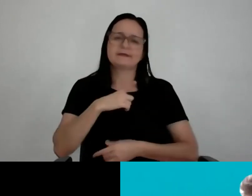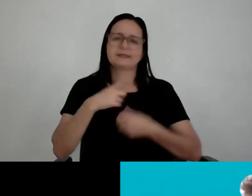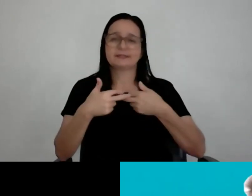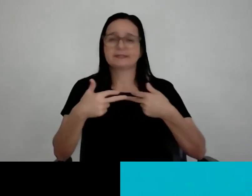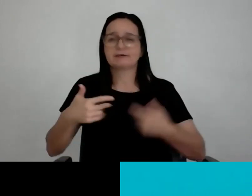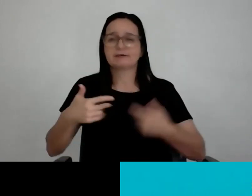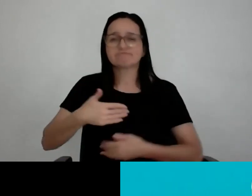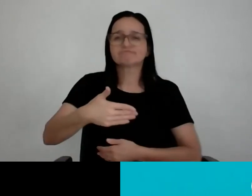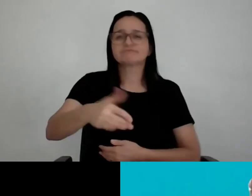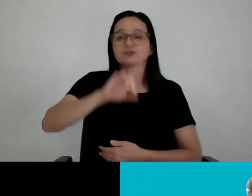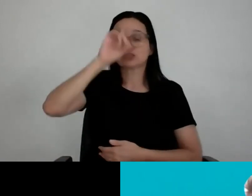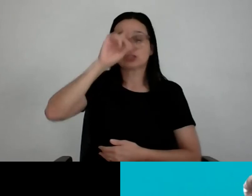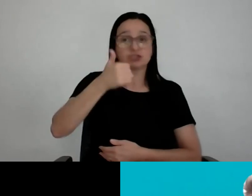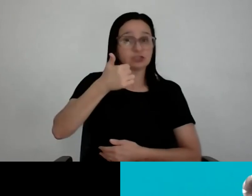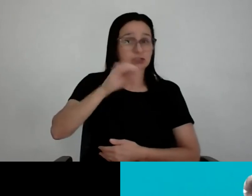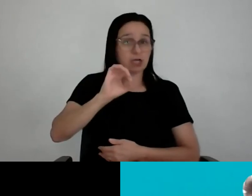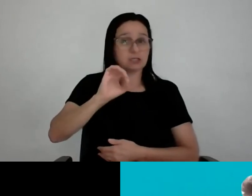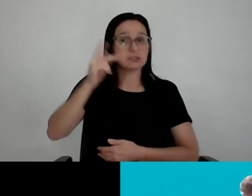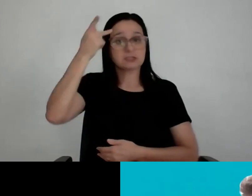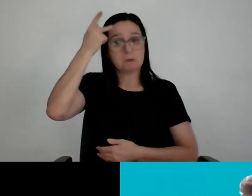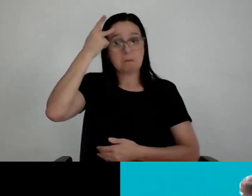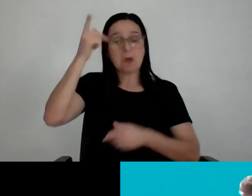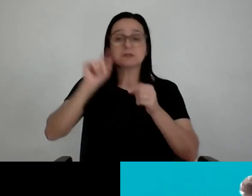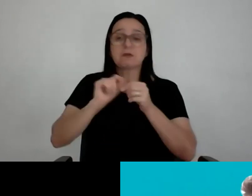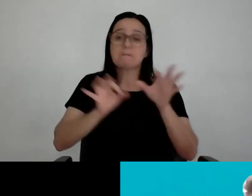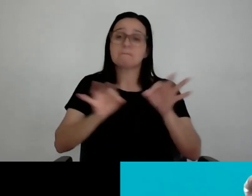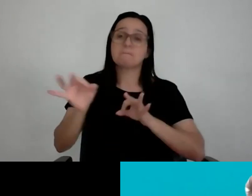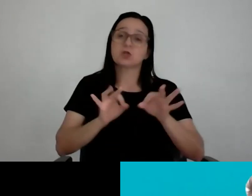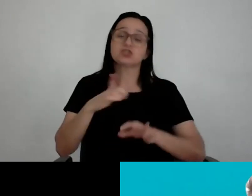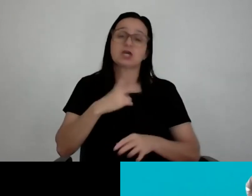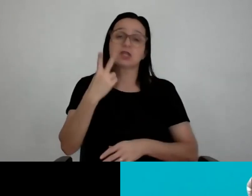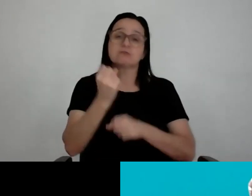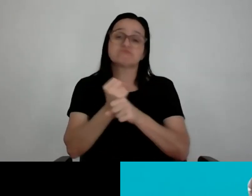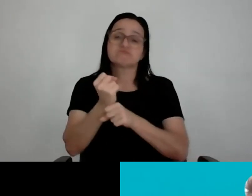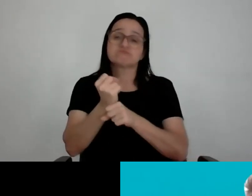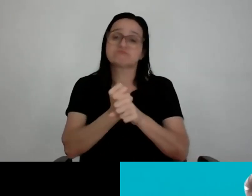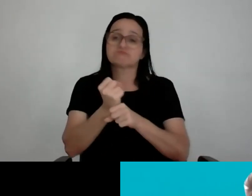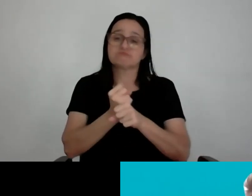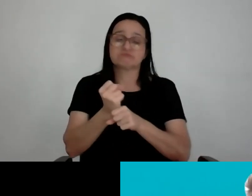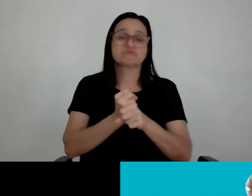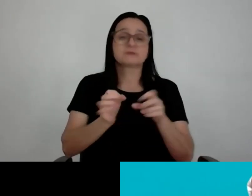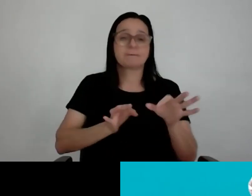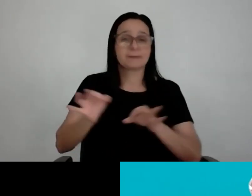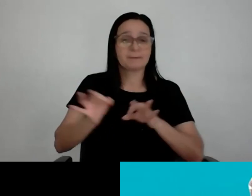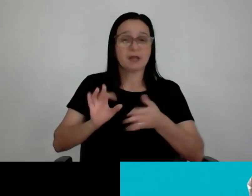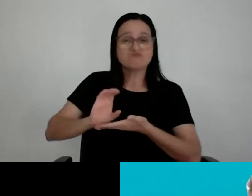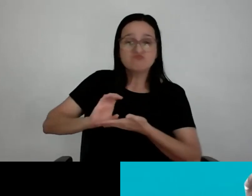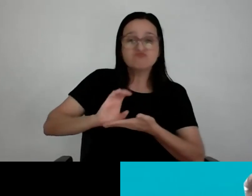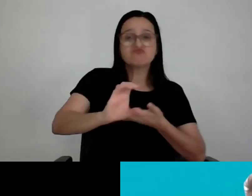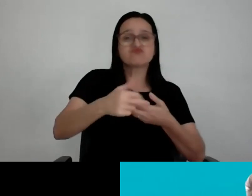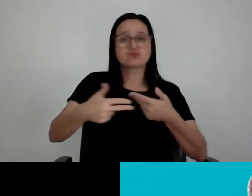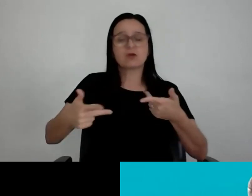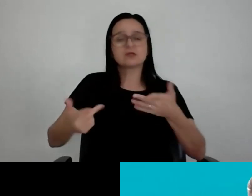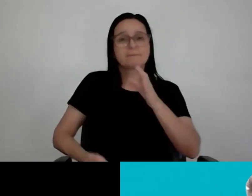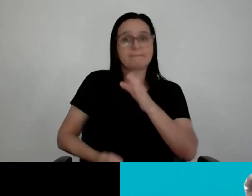novembro agora, lá em São Paulo, é um super projeto. Eu tenho que tomar dois anos fazendo isso. É no risco, no investimento, e vai acontecer. Então,